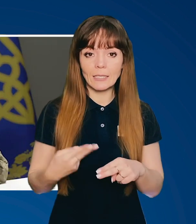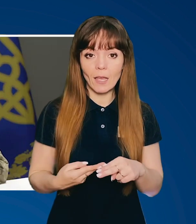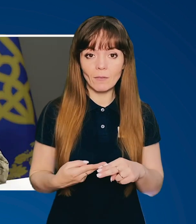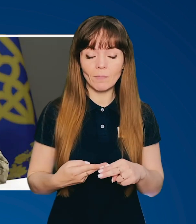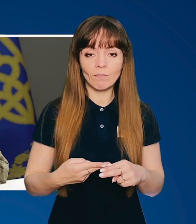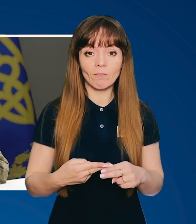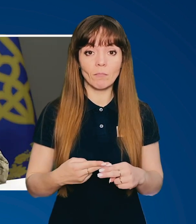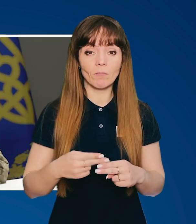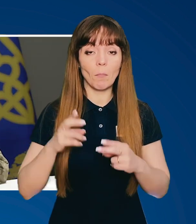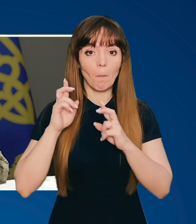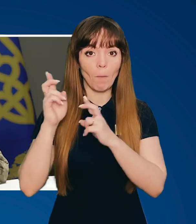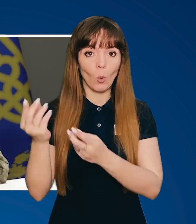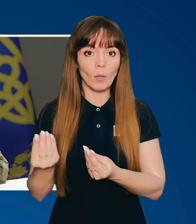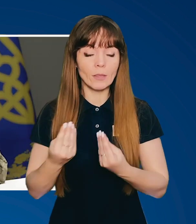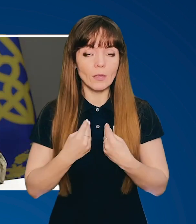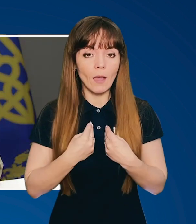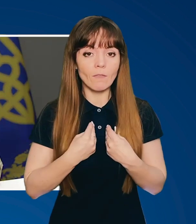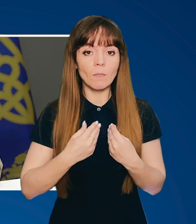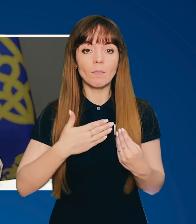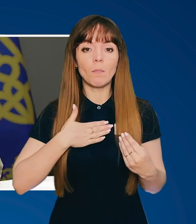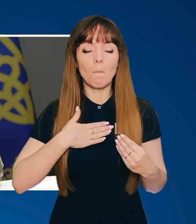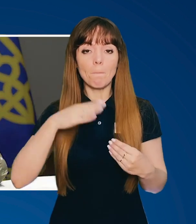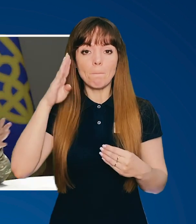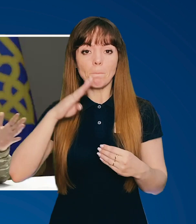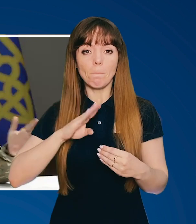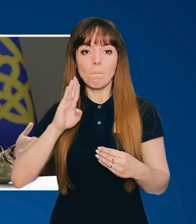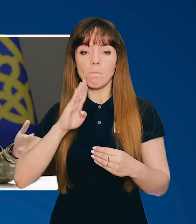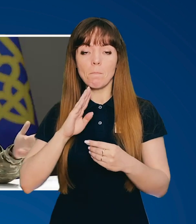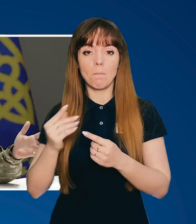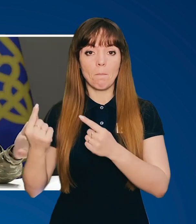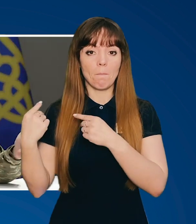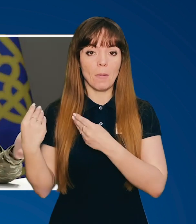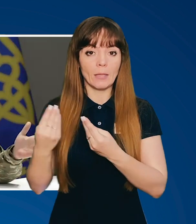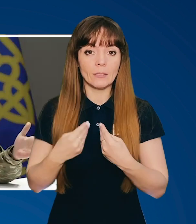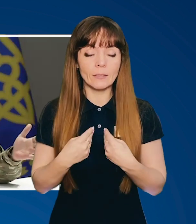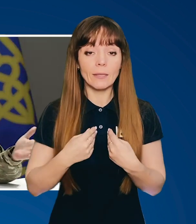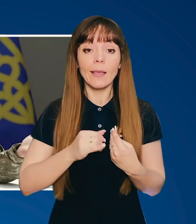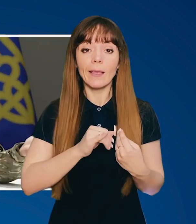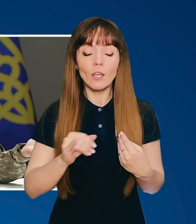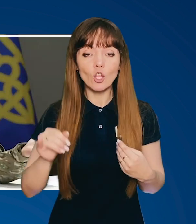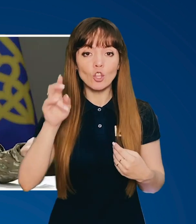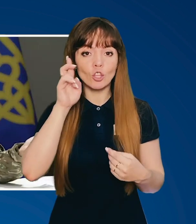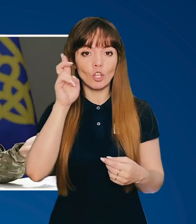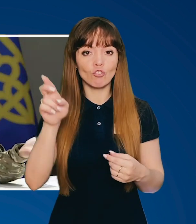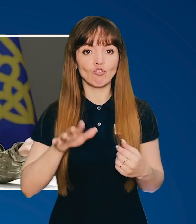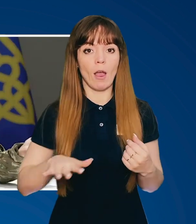тобі дав Бог, твої батьки і держава.